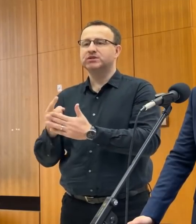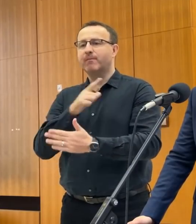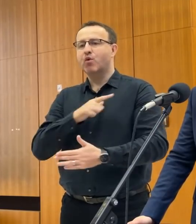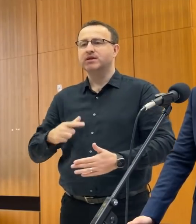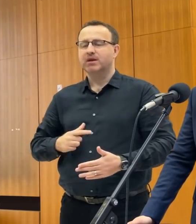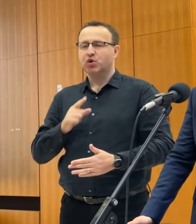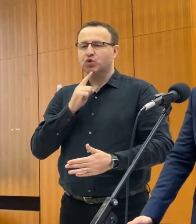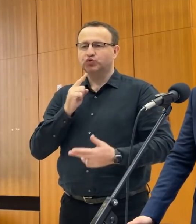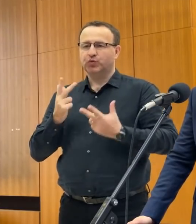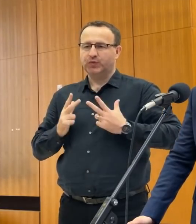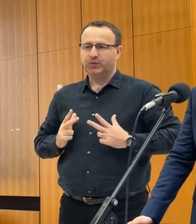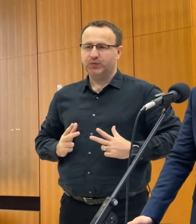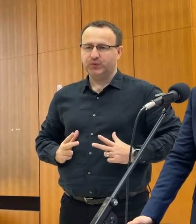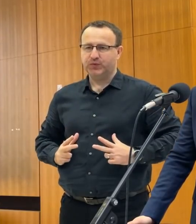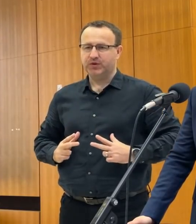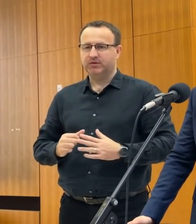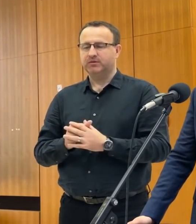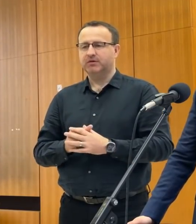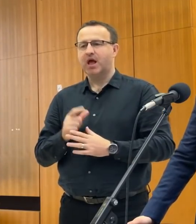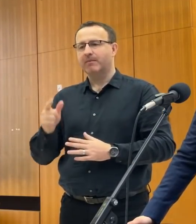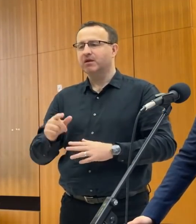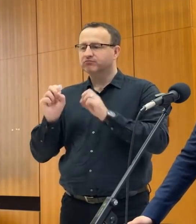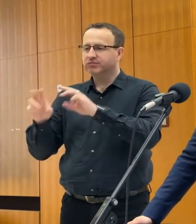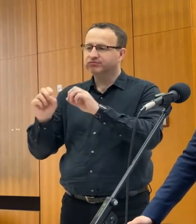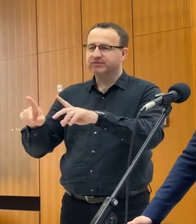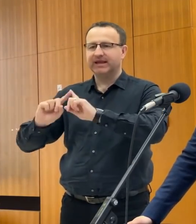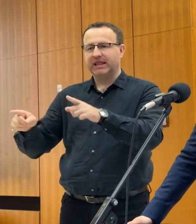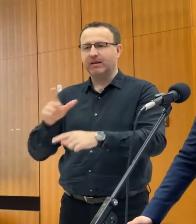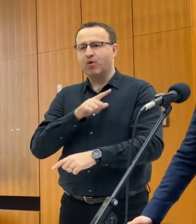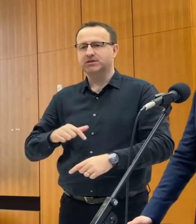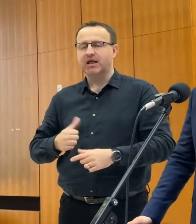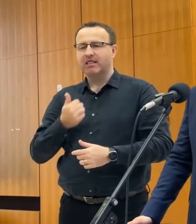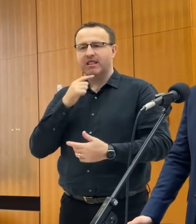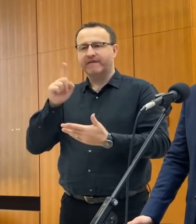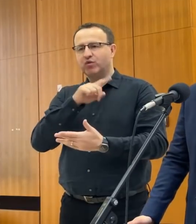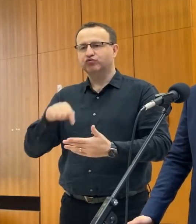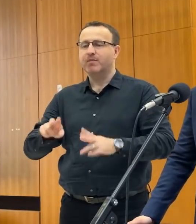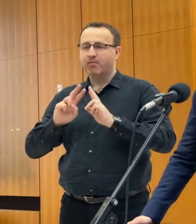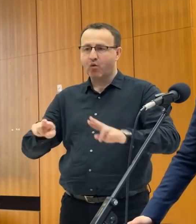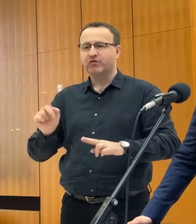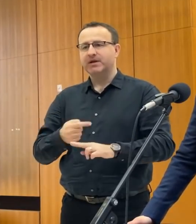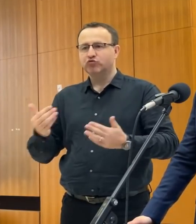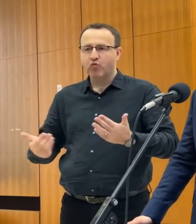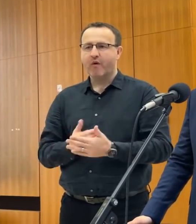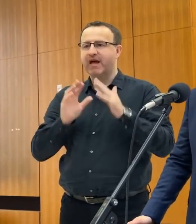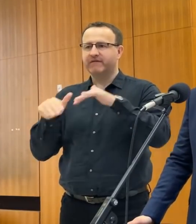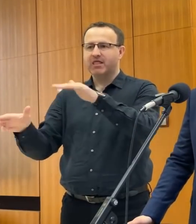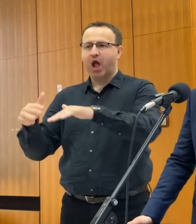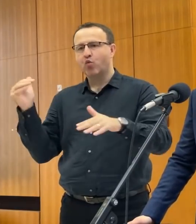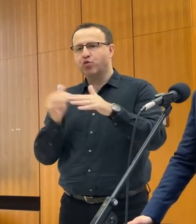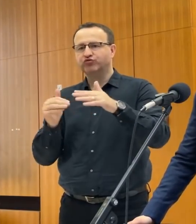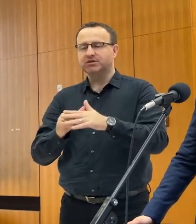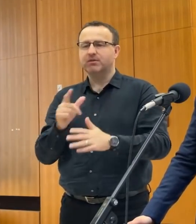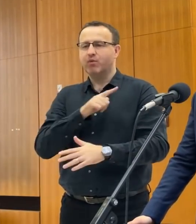troška oddychli, nabrali čerstvé síly, preškolili ďalších policajtov, pretože nevylučujeme, že môže prísť ďalšia vlna a policajný zbor